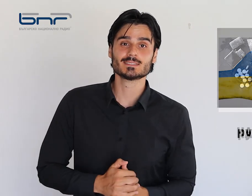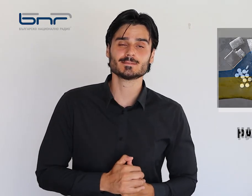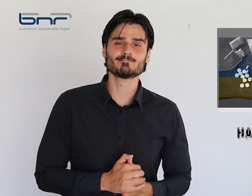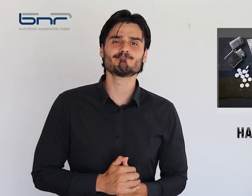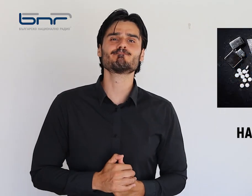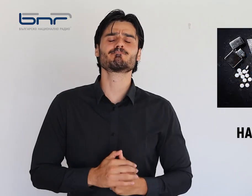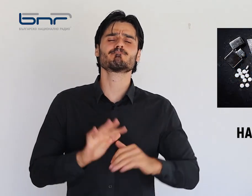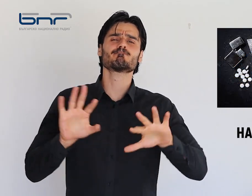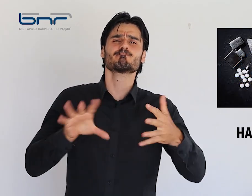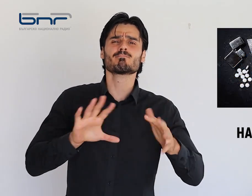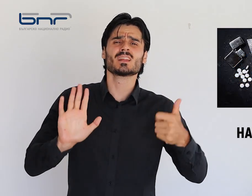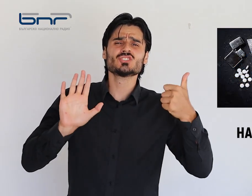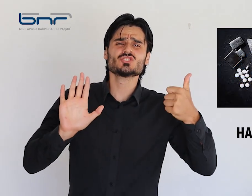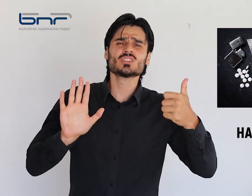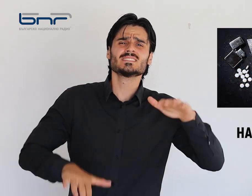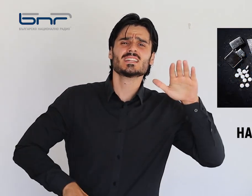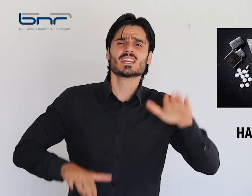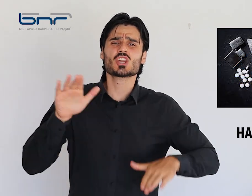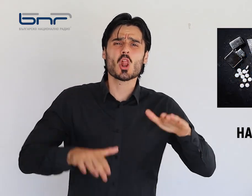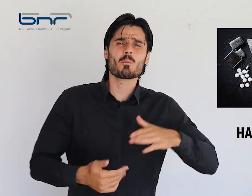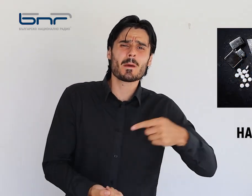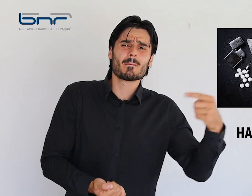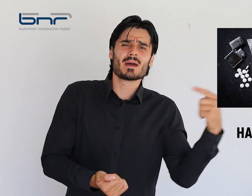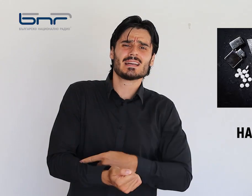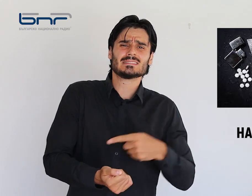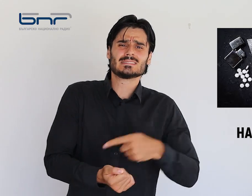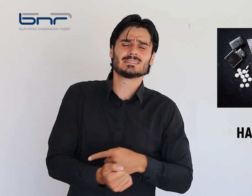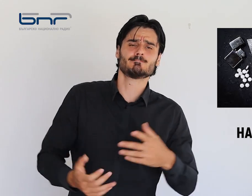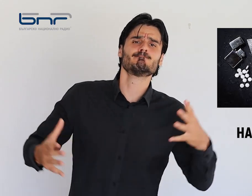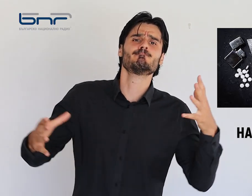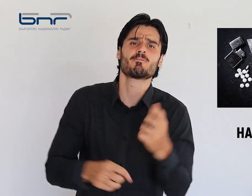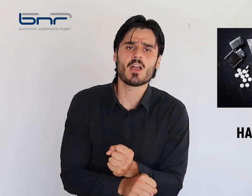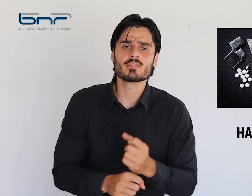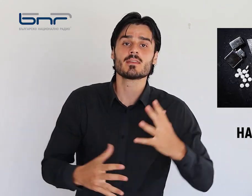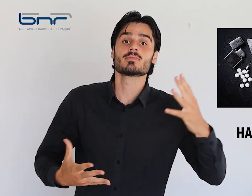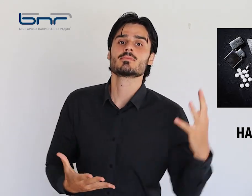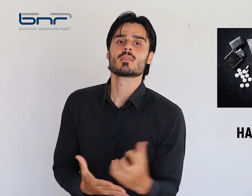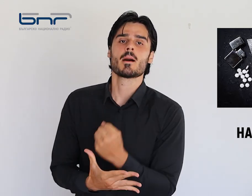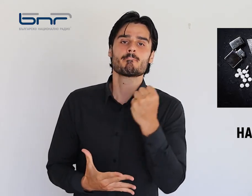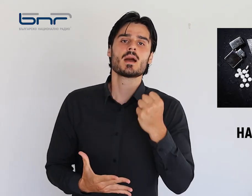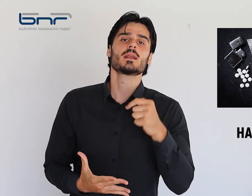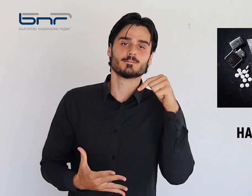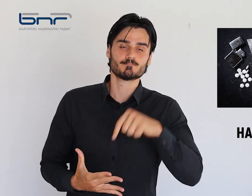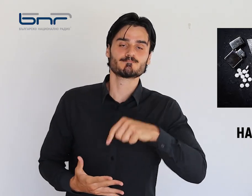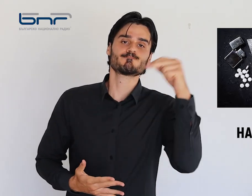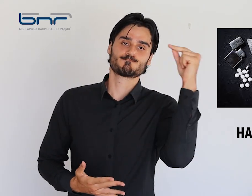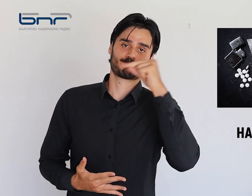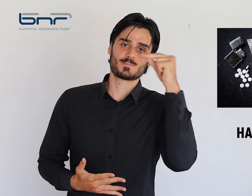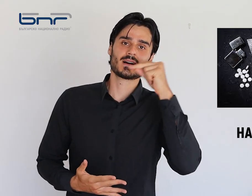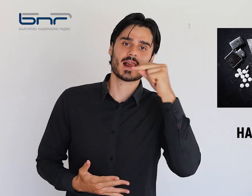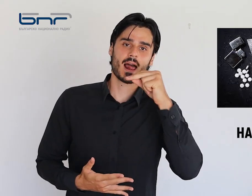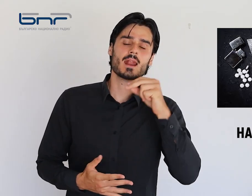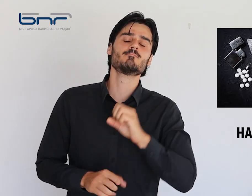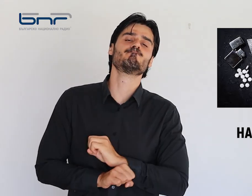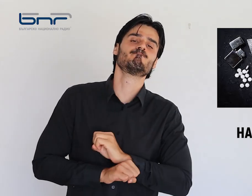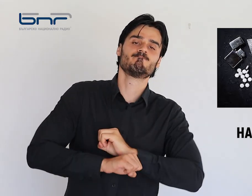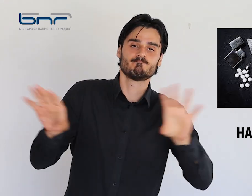Близо 6 килограма от силното наркотично вещество Фентанил са задържани от началото на годината в България. Това съобщи в интервю за